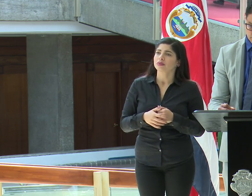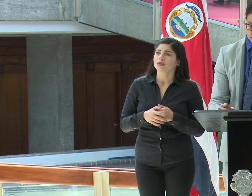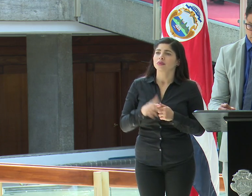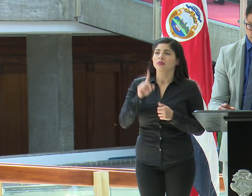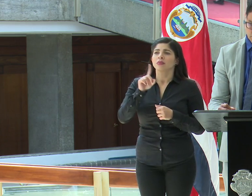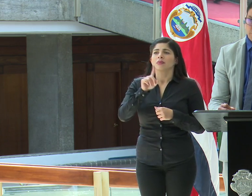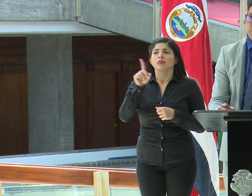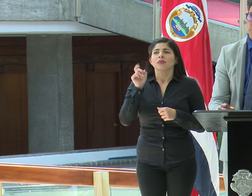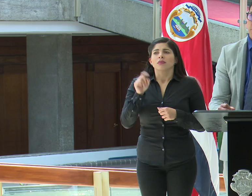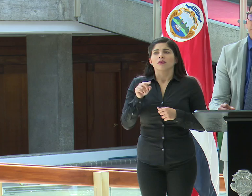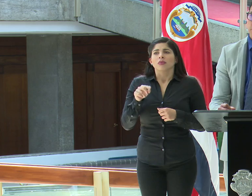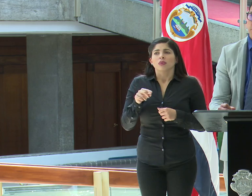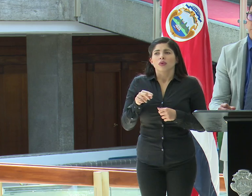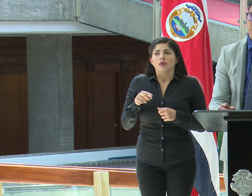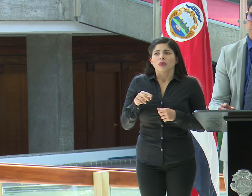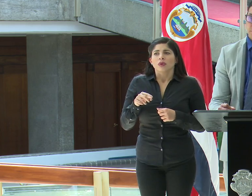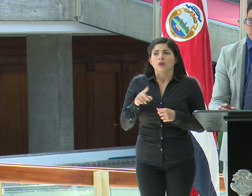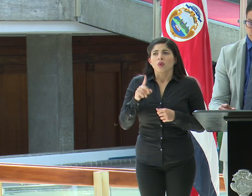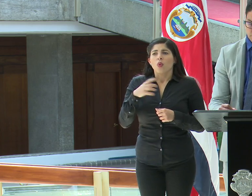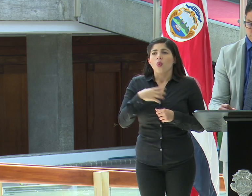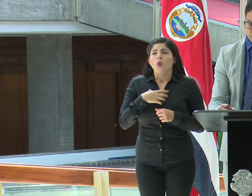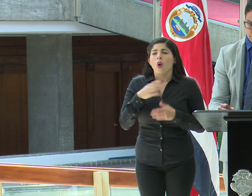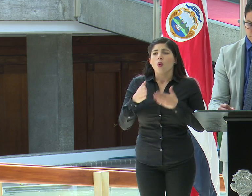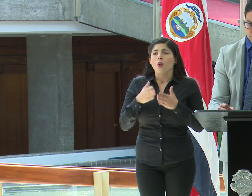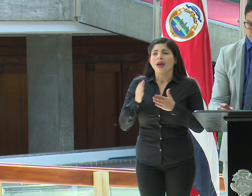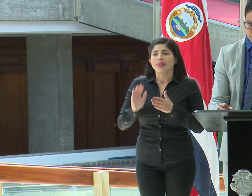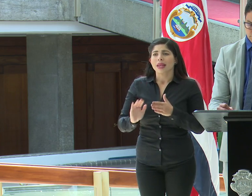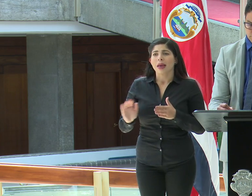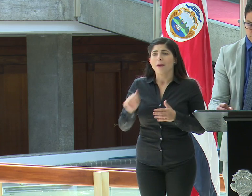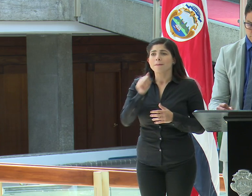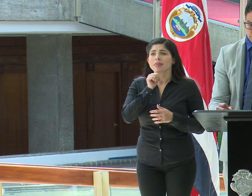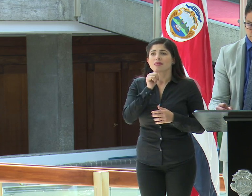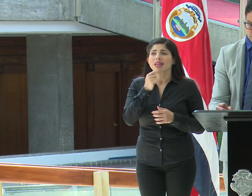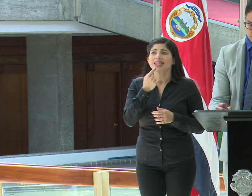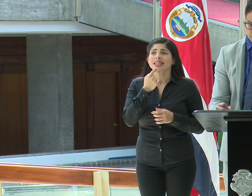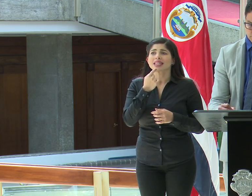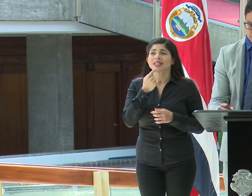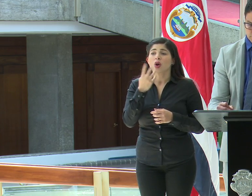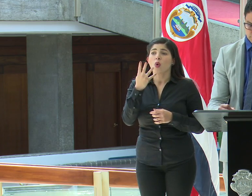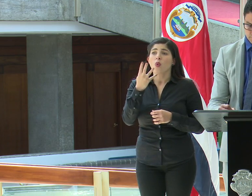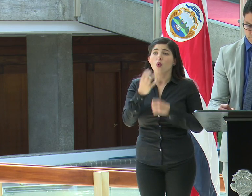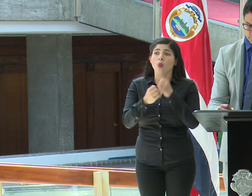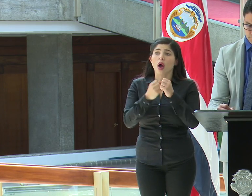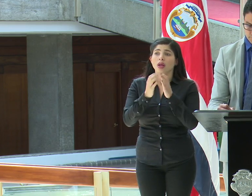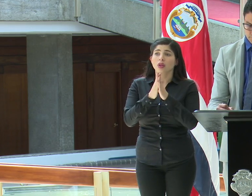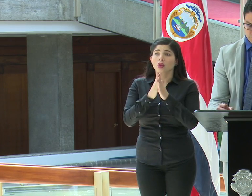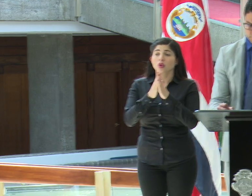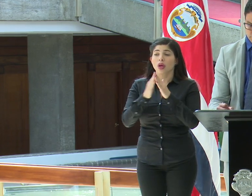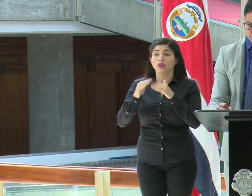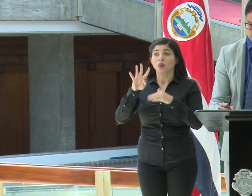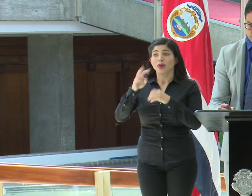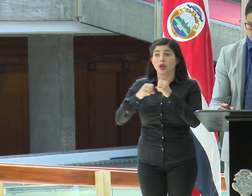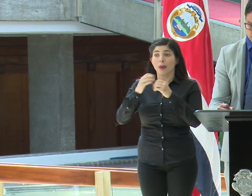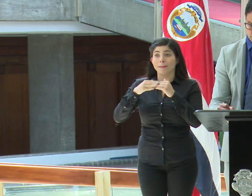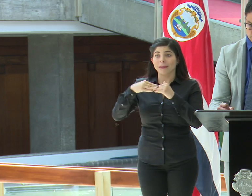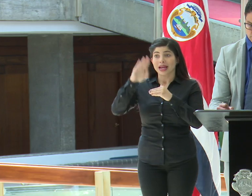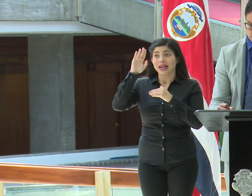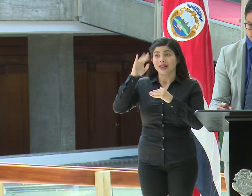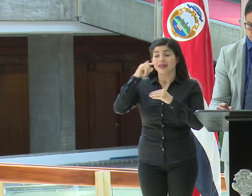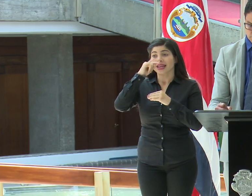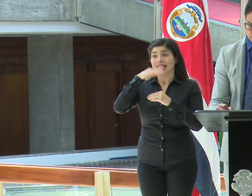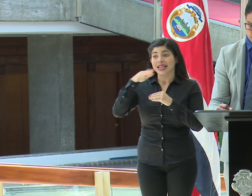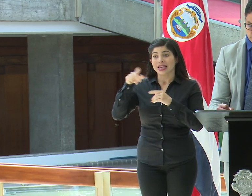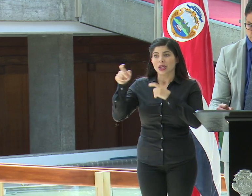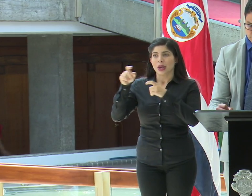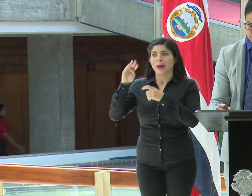pregunta de una dueña de una guardería privada, quien nos dice que de cuatro años hacia arriba están los niños regulados